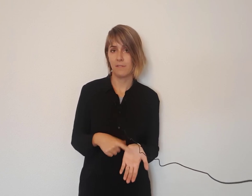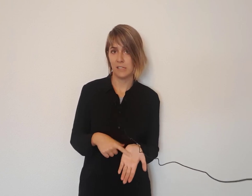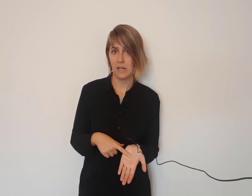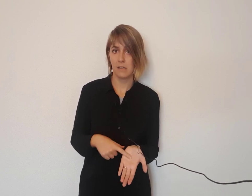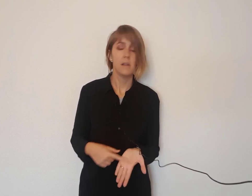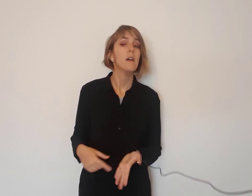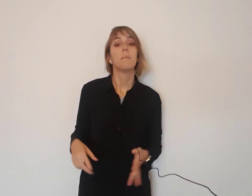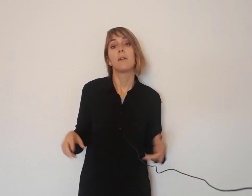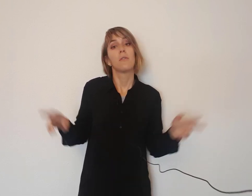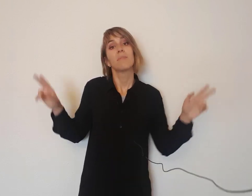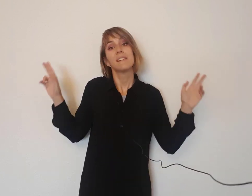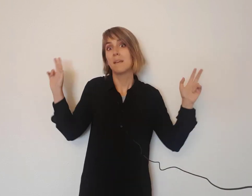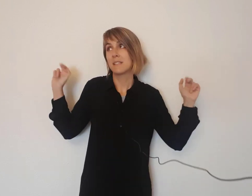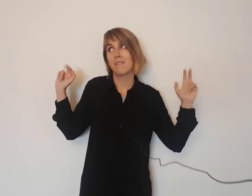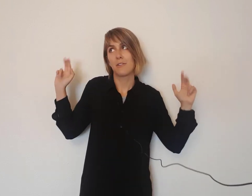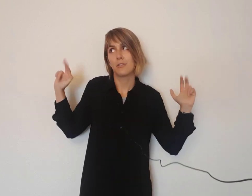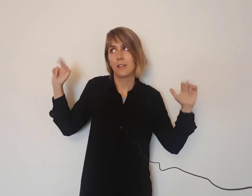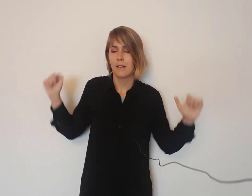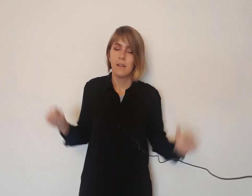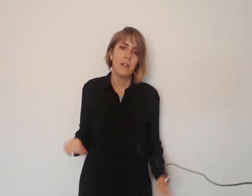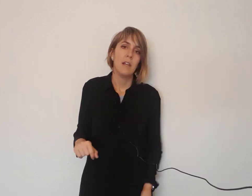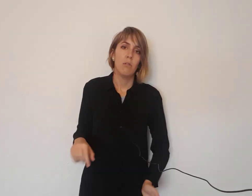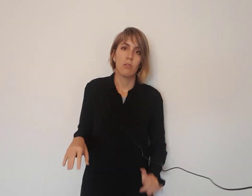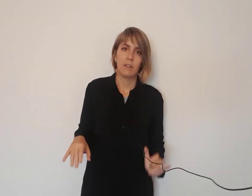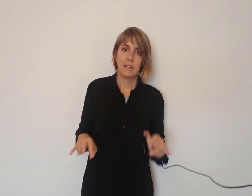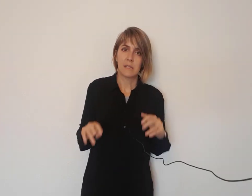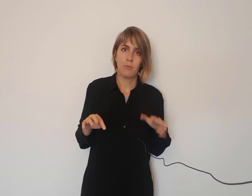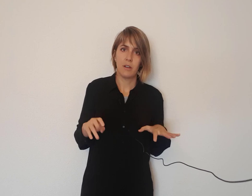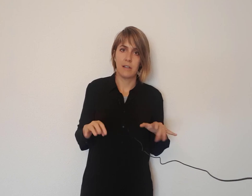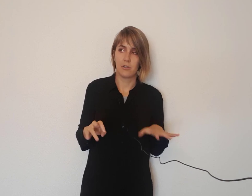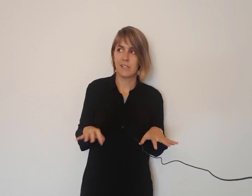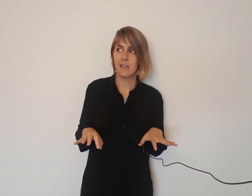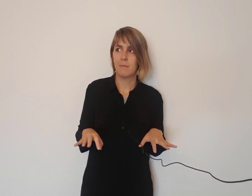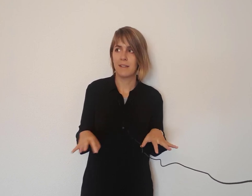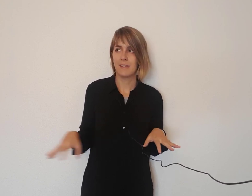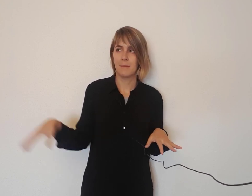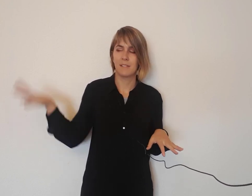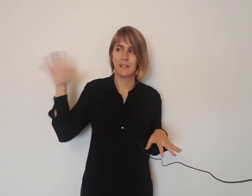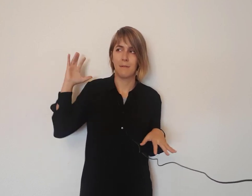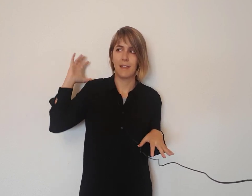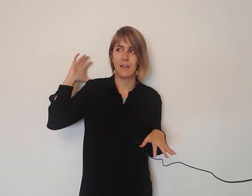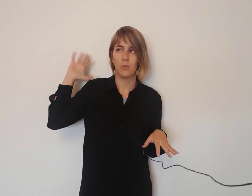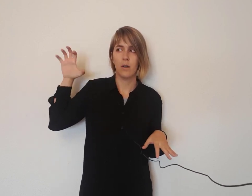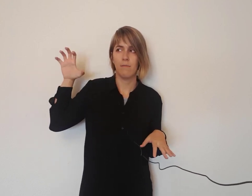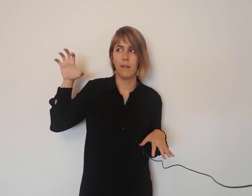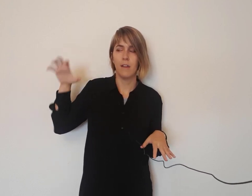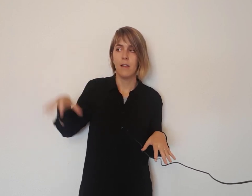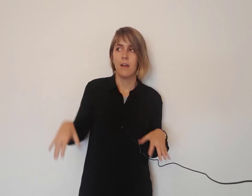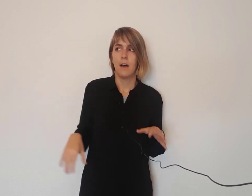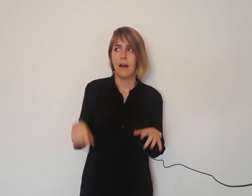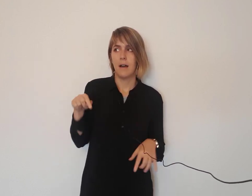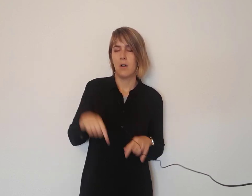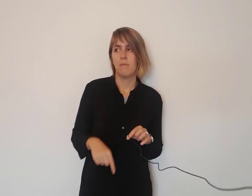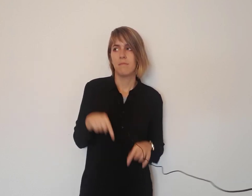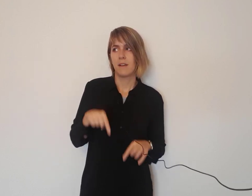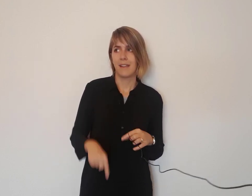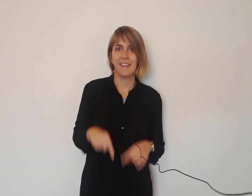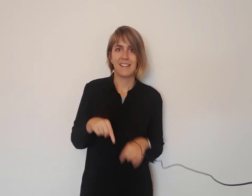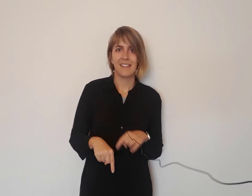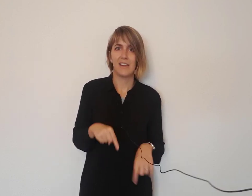fichar, pero siempre estaba rota y luego cuando tenías que poner las horas en el parte, se te venía aquí tu jefe a rellenarte las